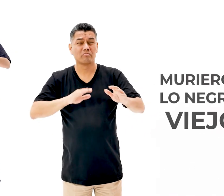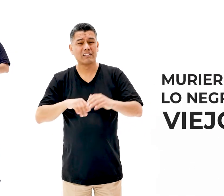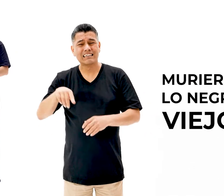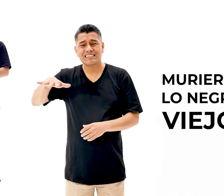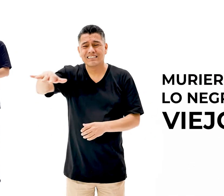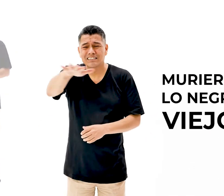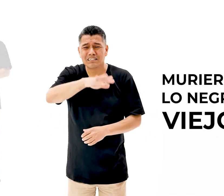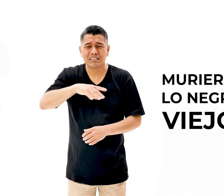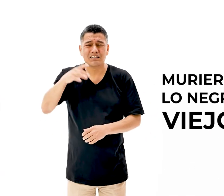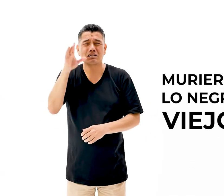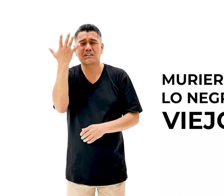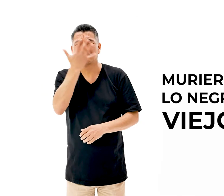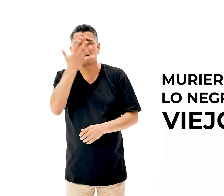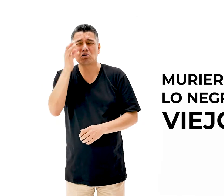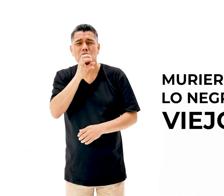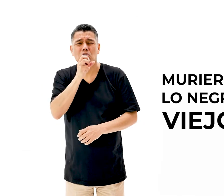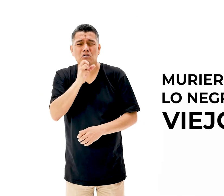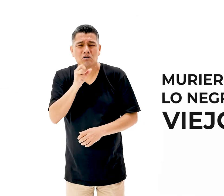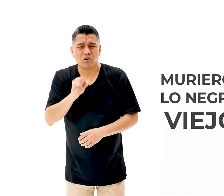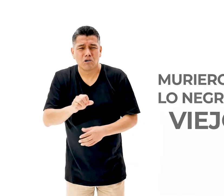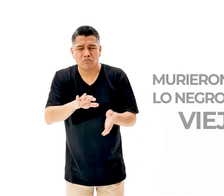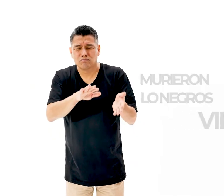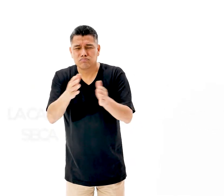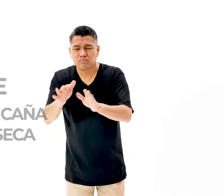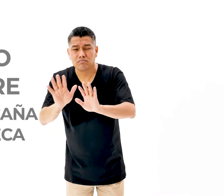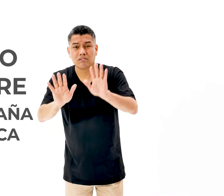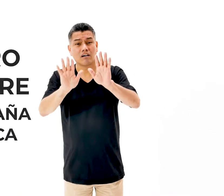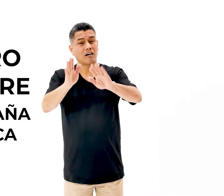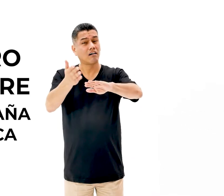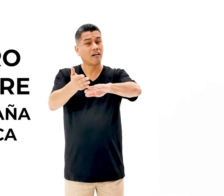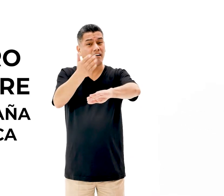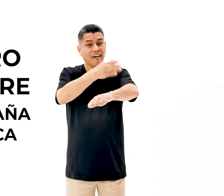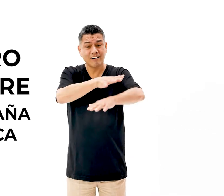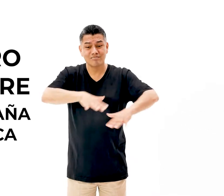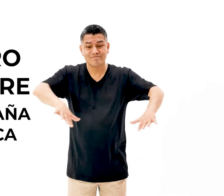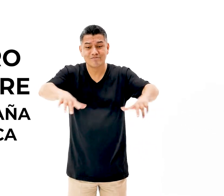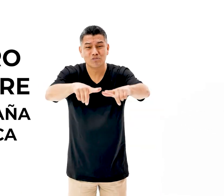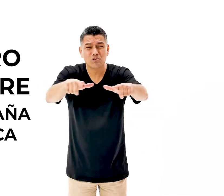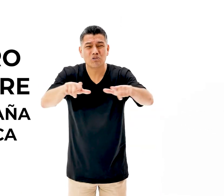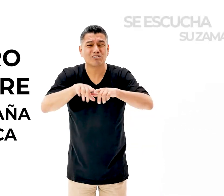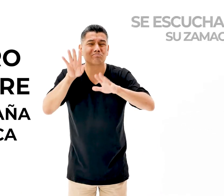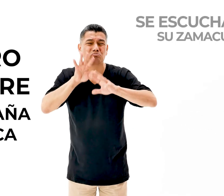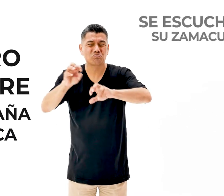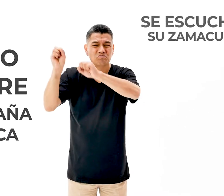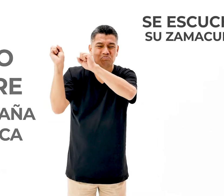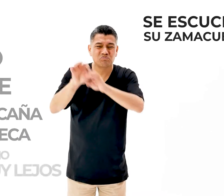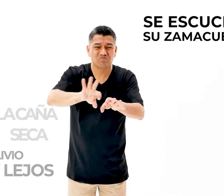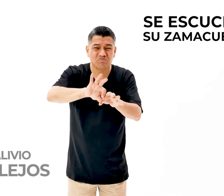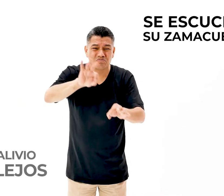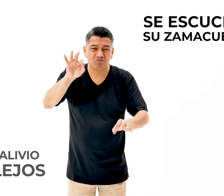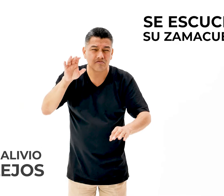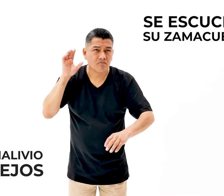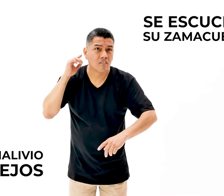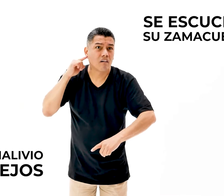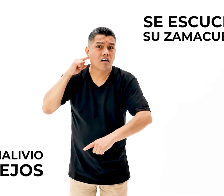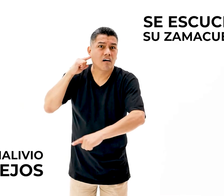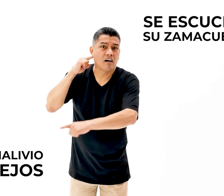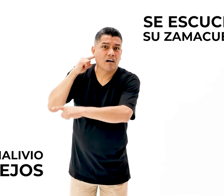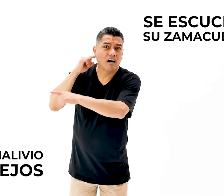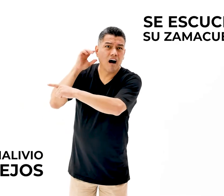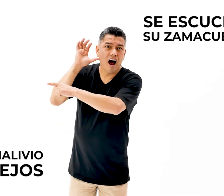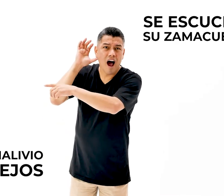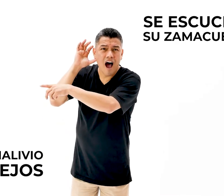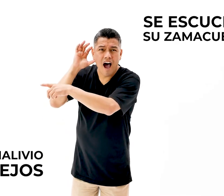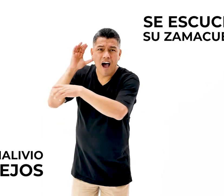Murieron los negros viejos, pero entre la caña seca, se escucha a Susana Cueca y el